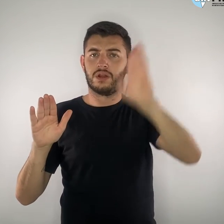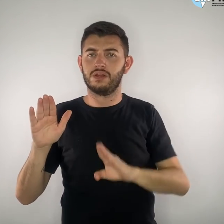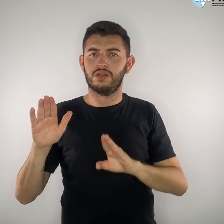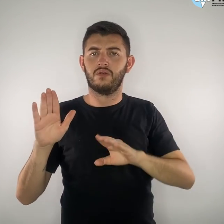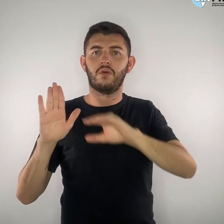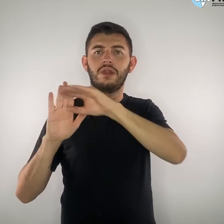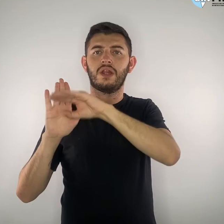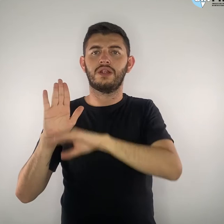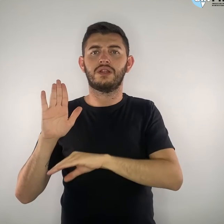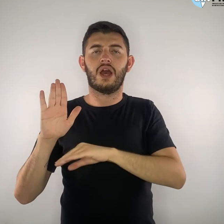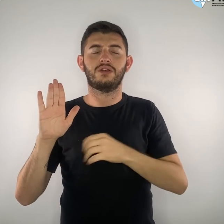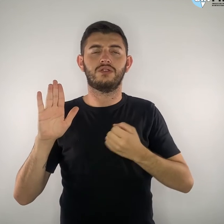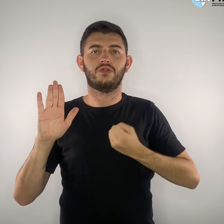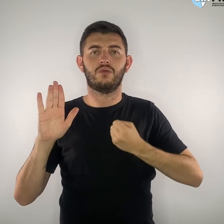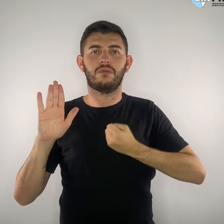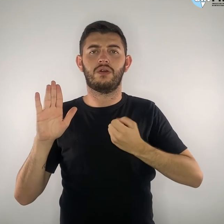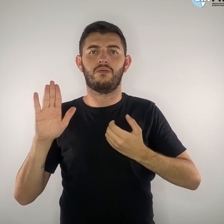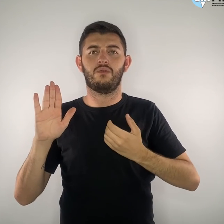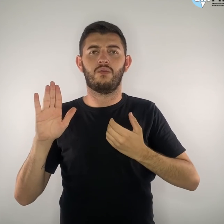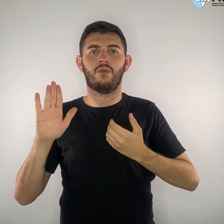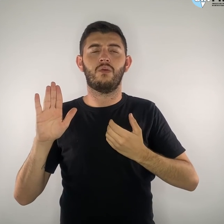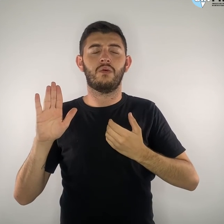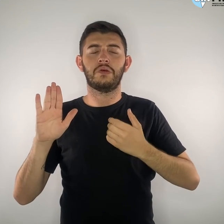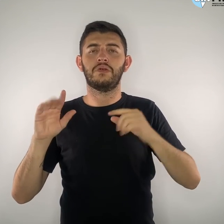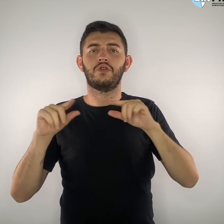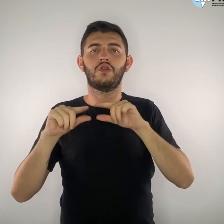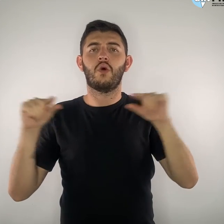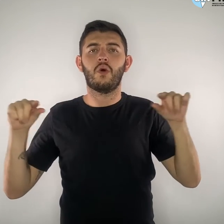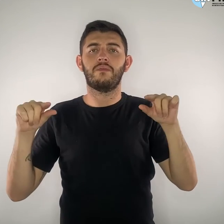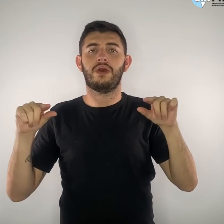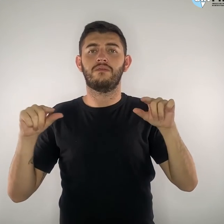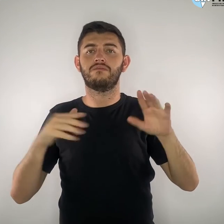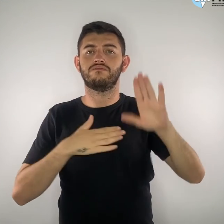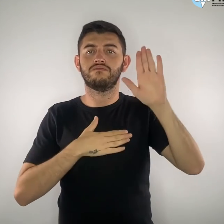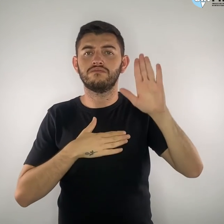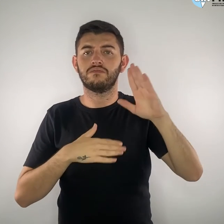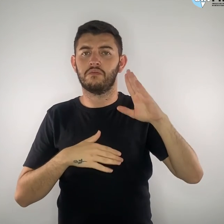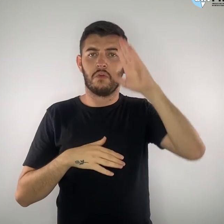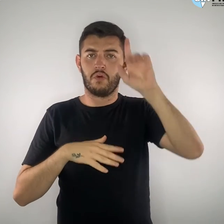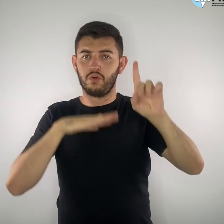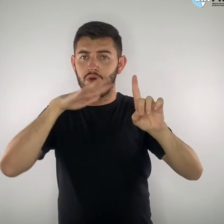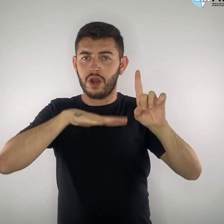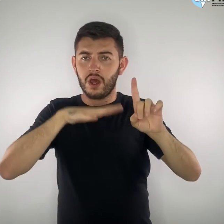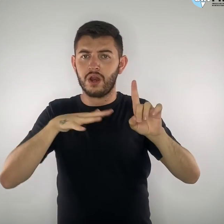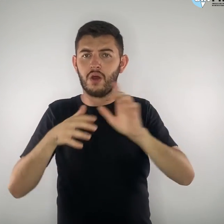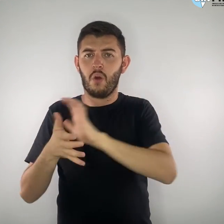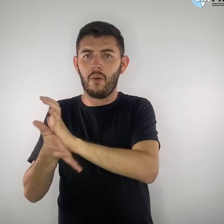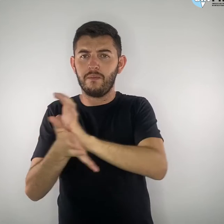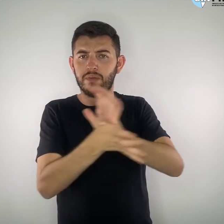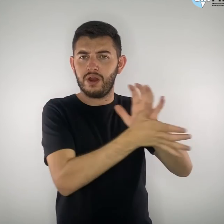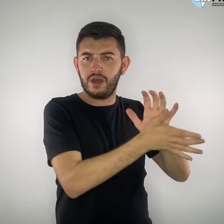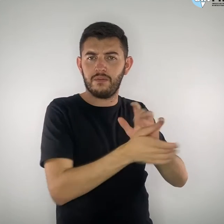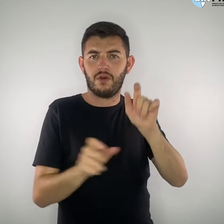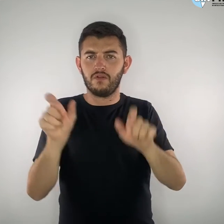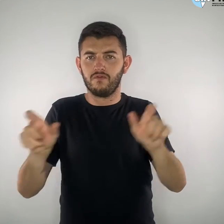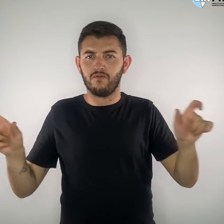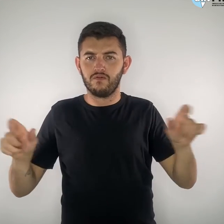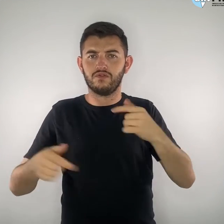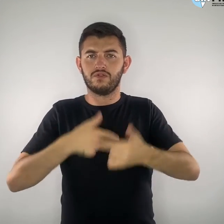bolsonaristas, não só oprime os funcionários, mas impõe a mentira apregoada pela